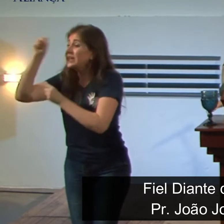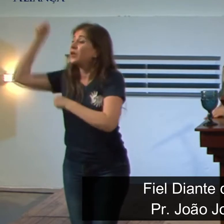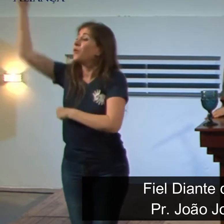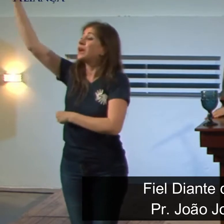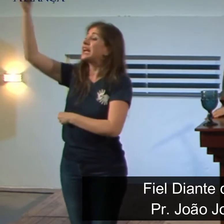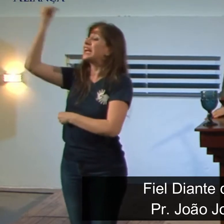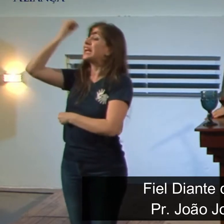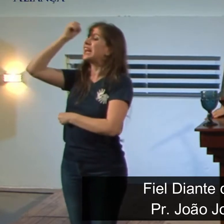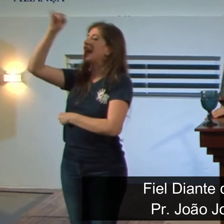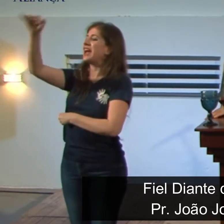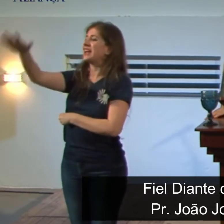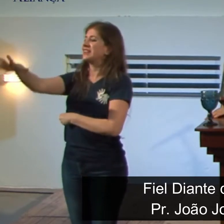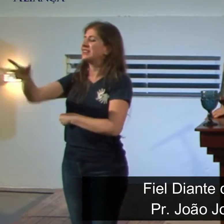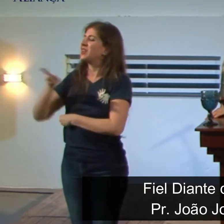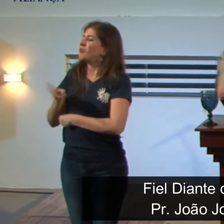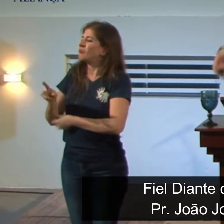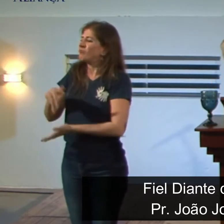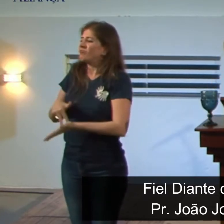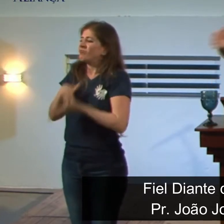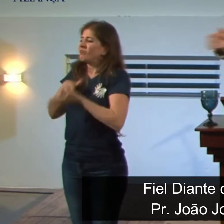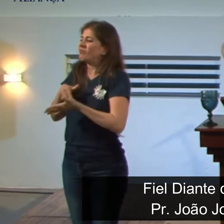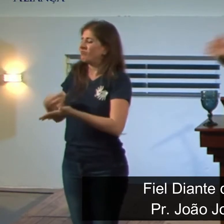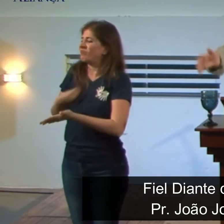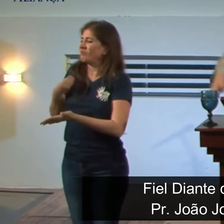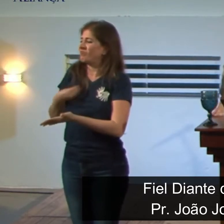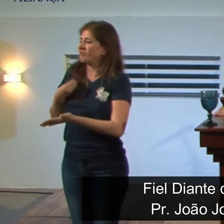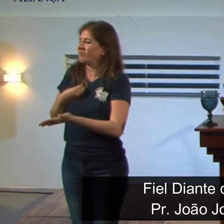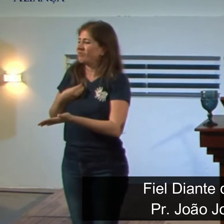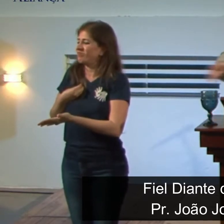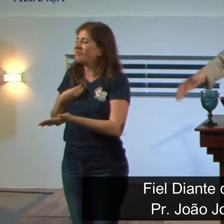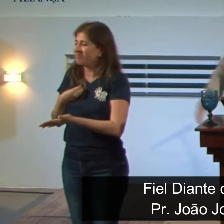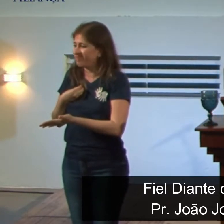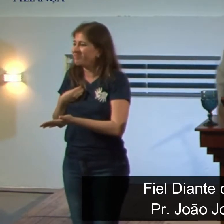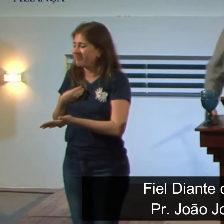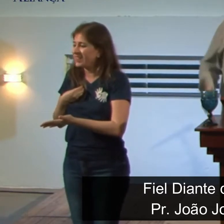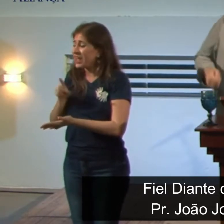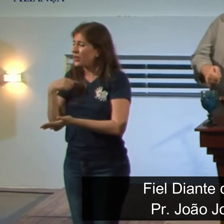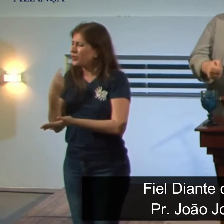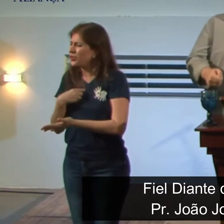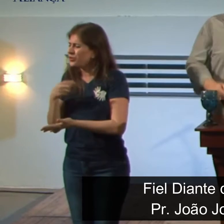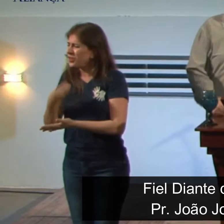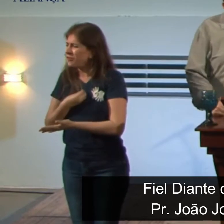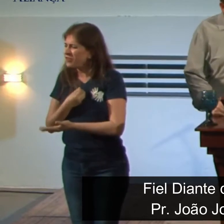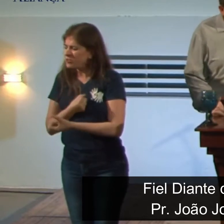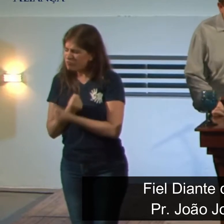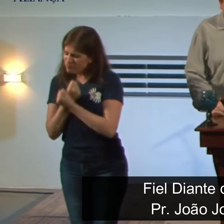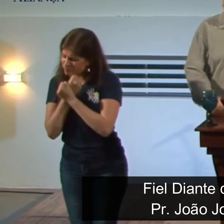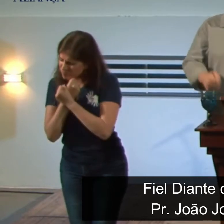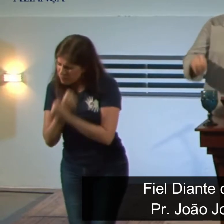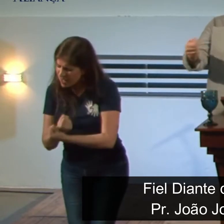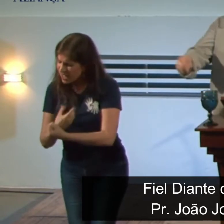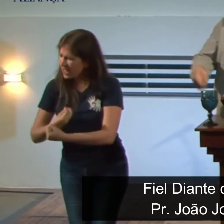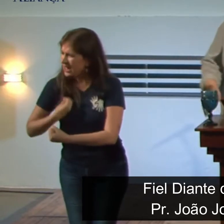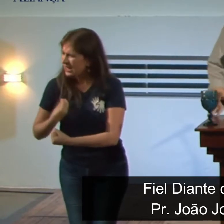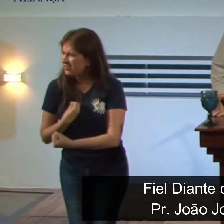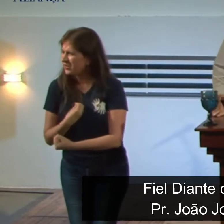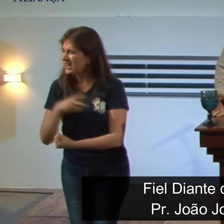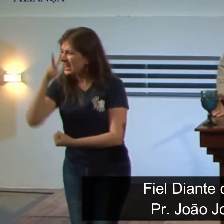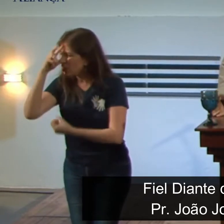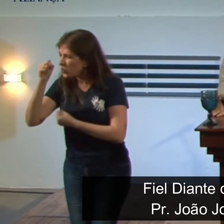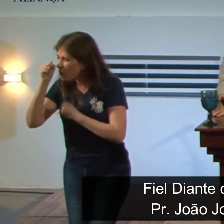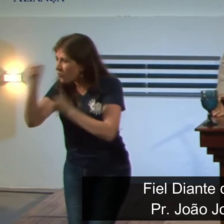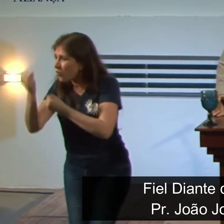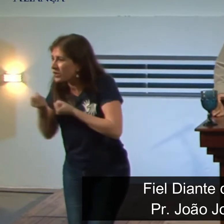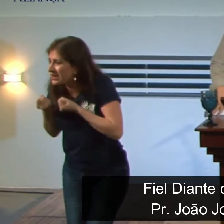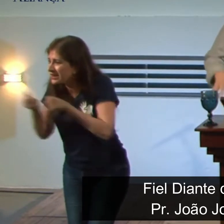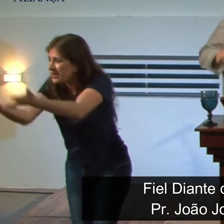Com certeza, não foi fácil a vida desses jovens. Nós citamos aqui dois exemplos extremos, mas eles suportaram fiéis. Deus deu força para que eles